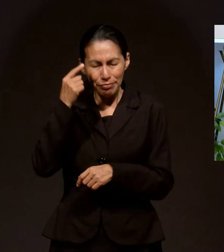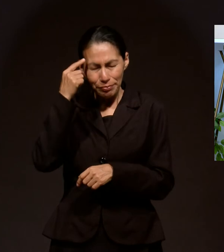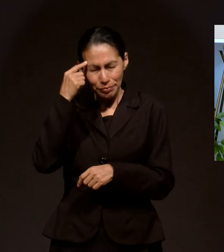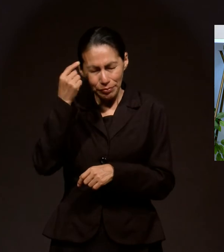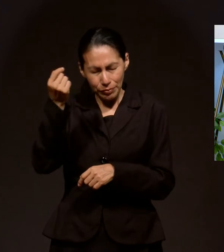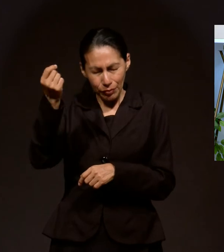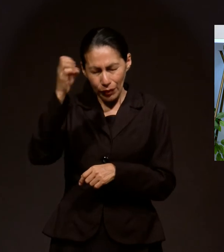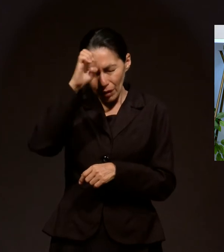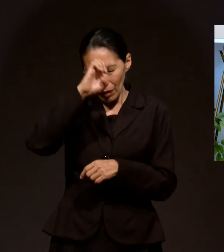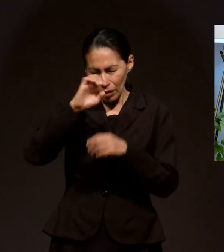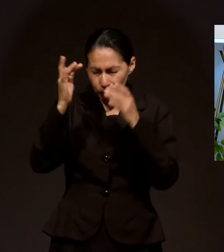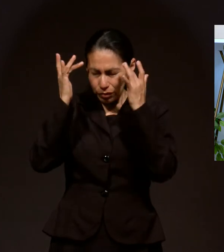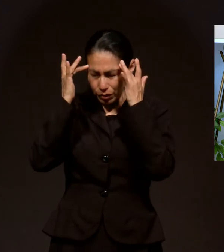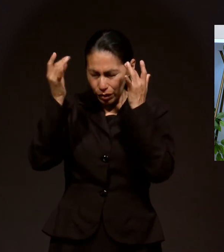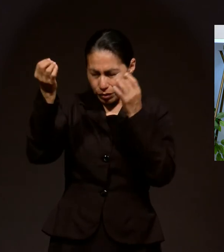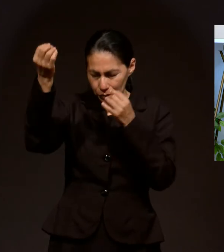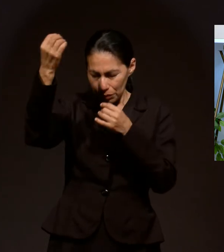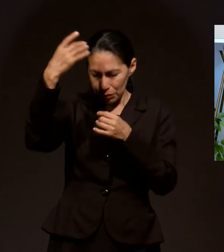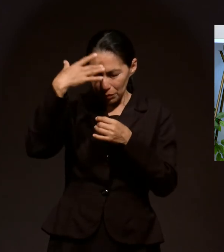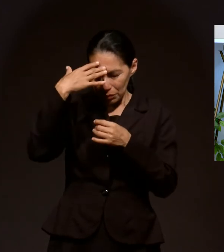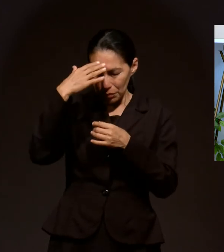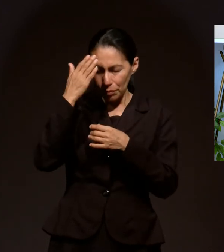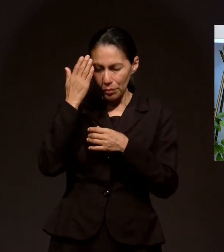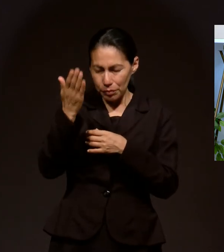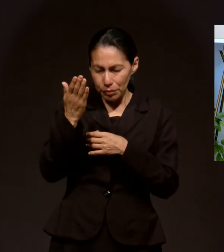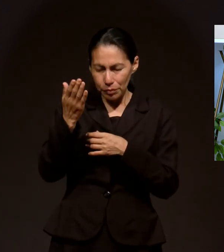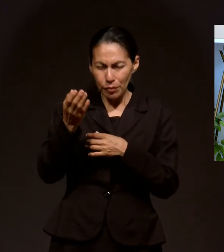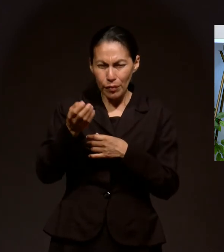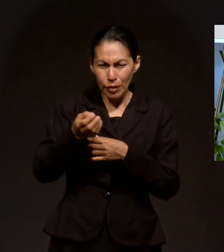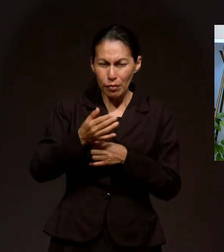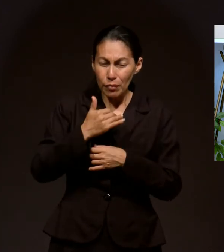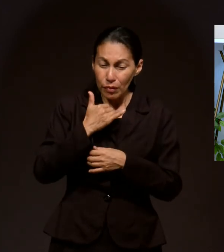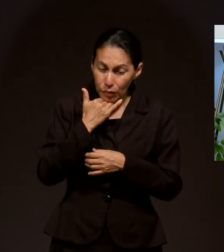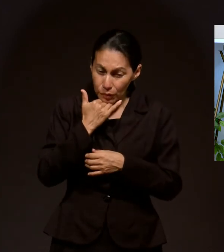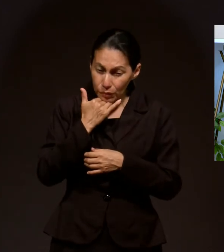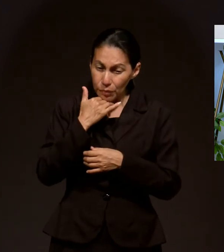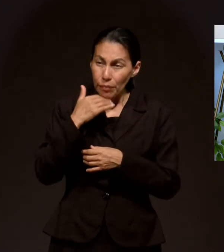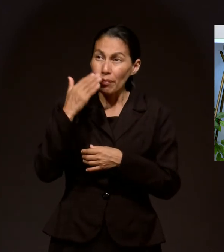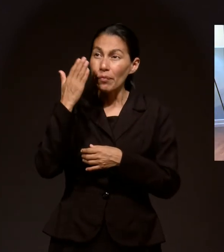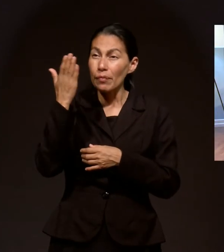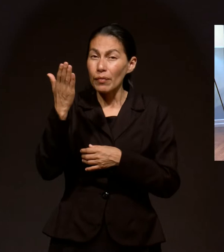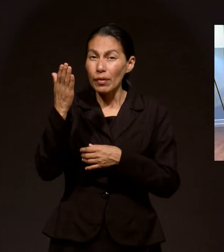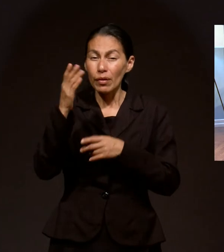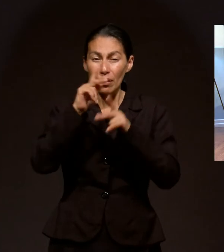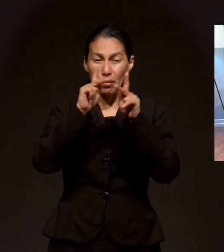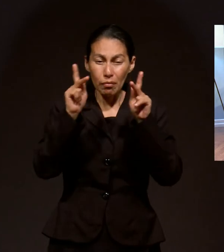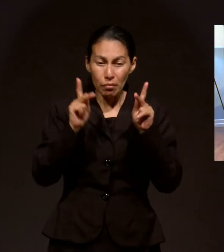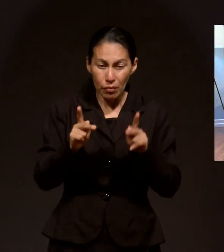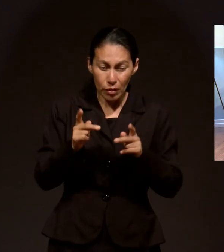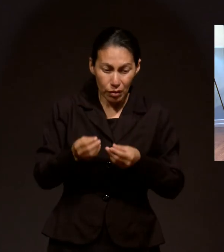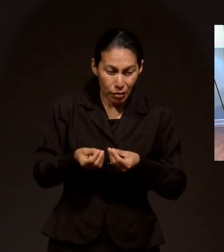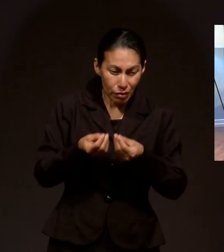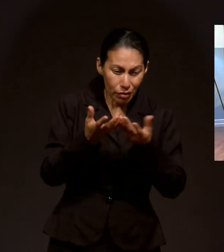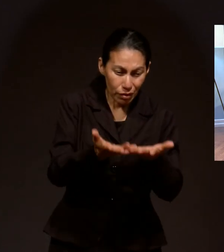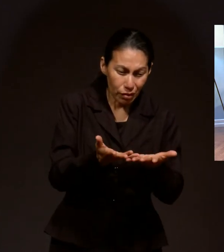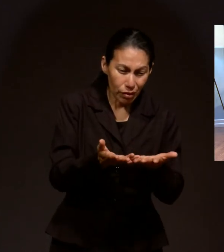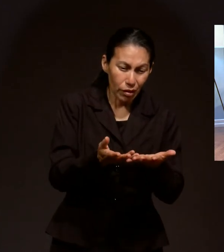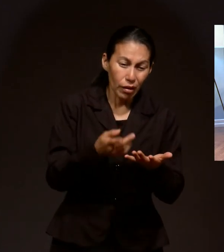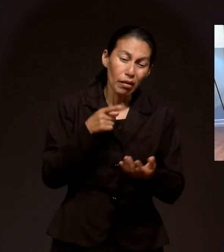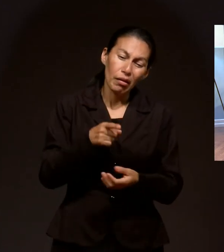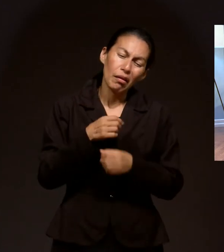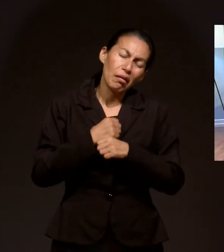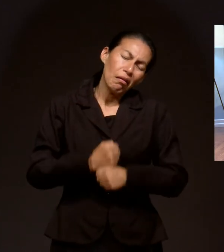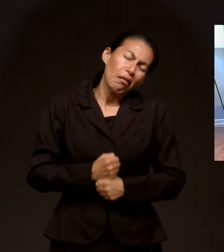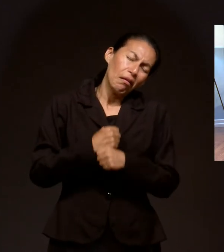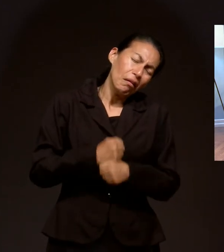Pide para que tenga paz. Porque si sigue angustiada, ¿qué va a pasar? Va a seguir enfermándose.